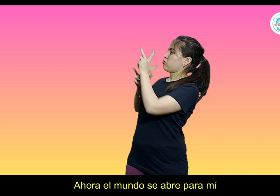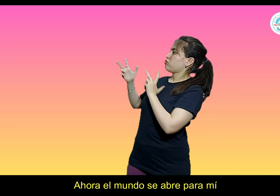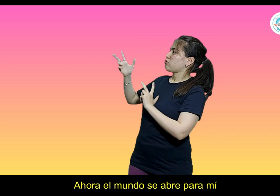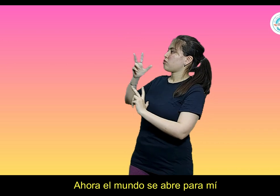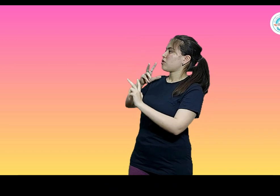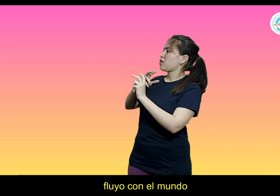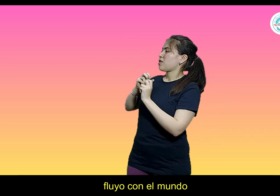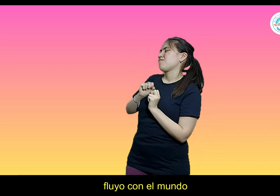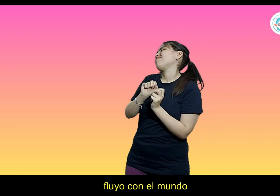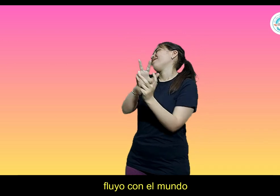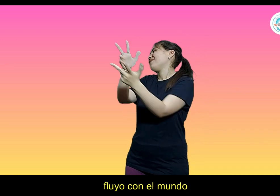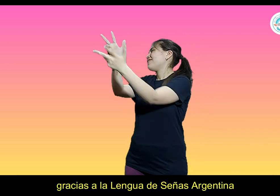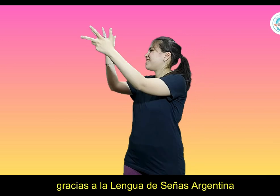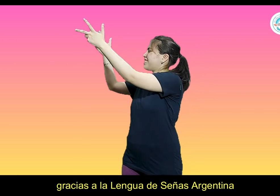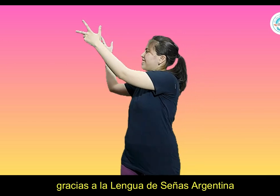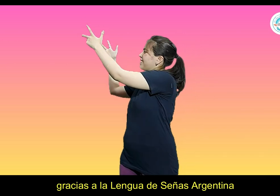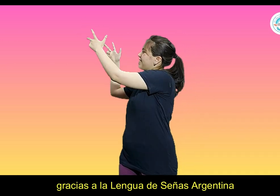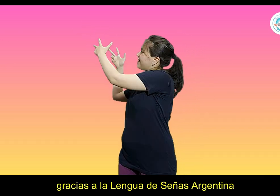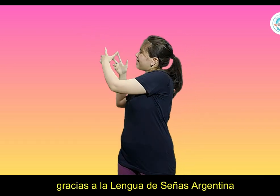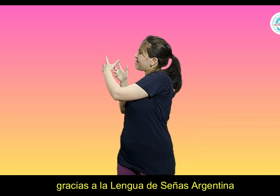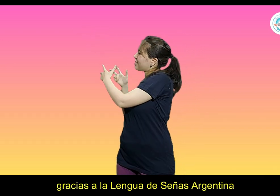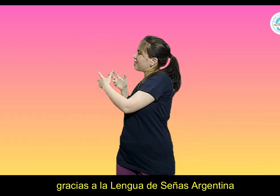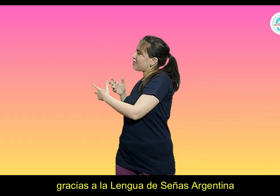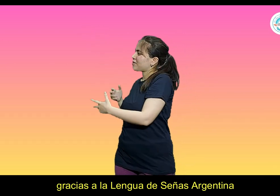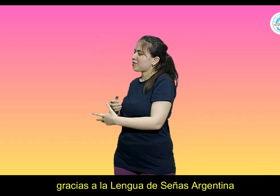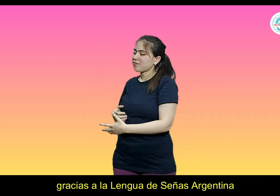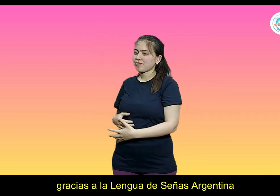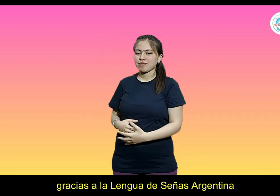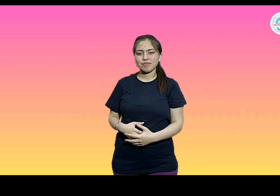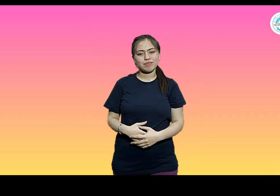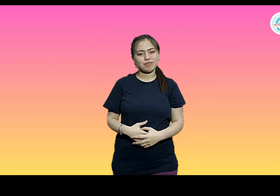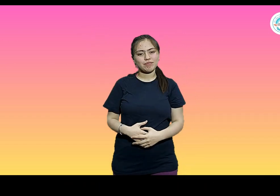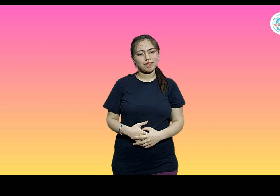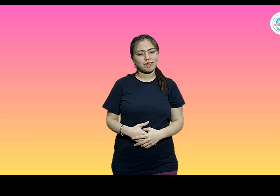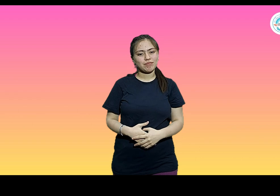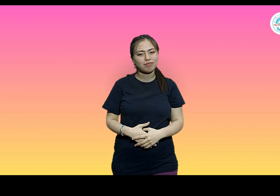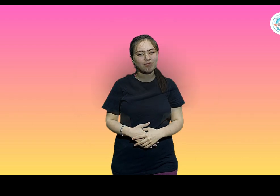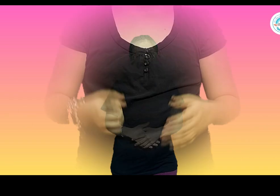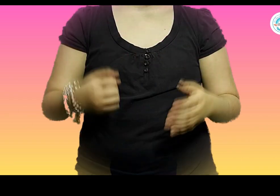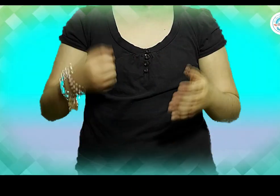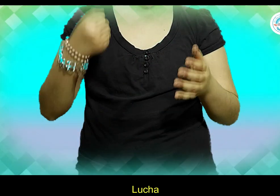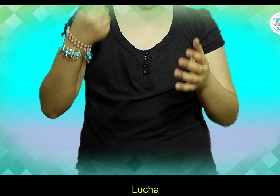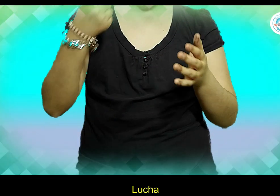para mí. Fluyo con el mundo gracias a la lengua de señas argentina.